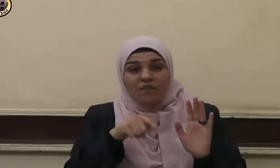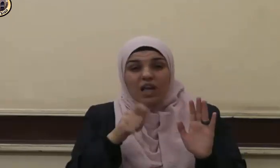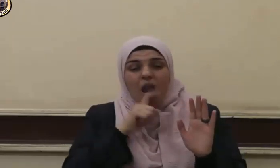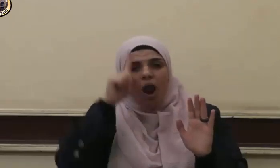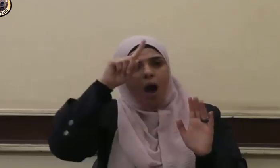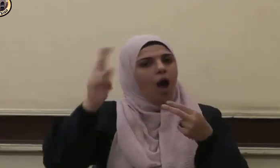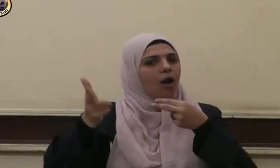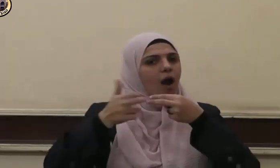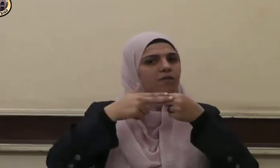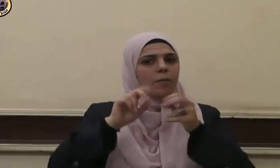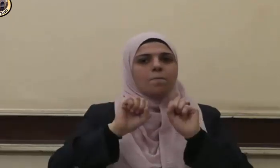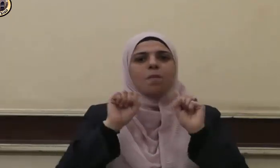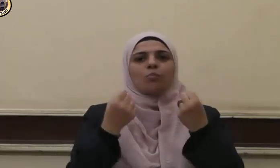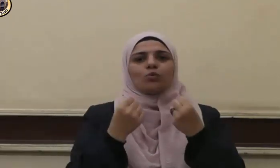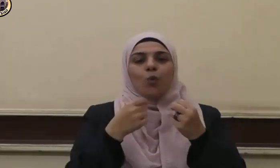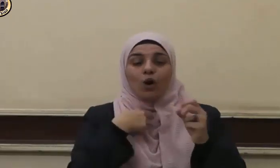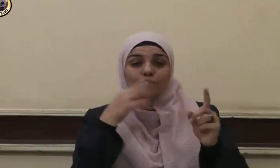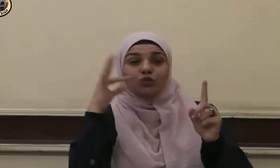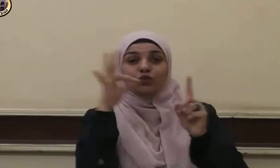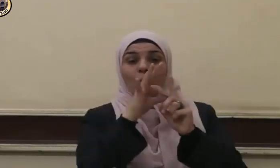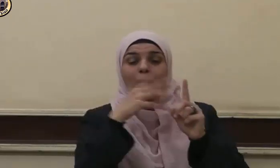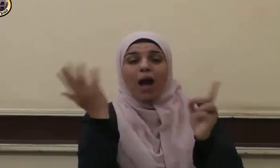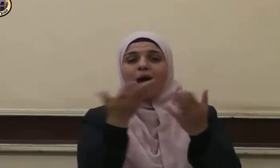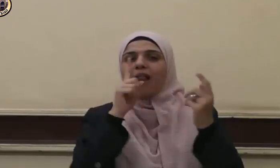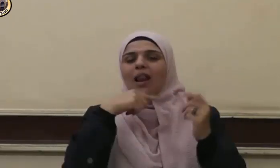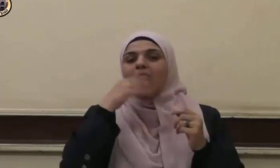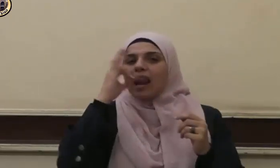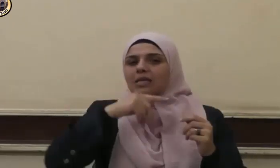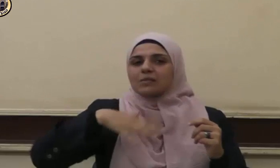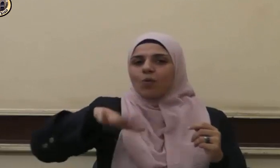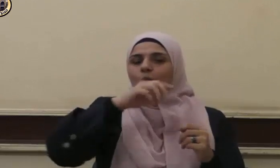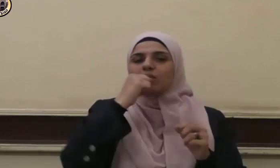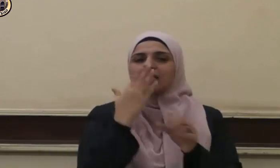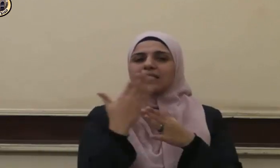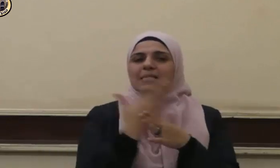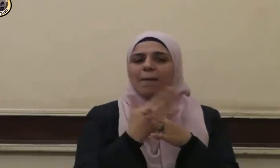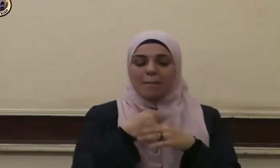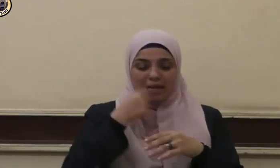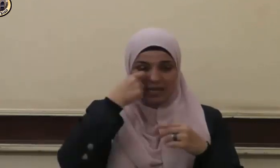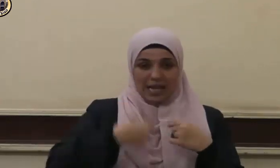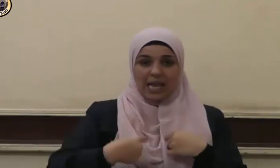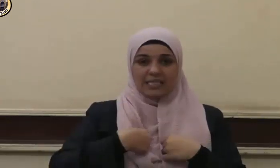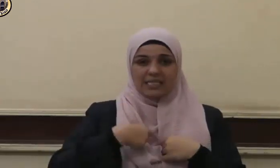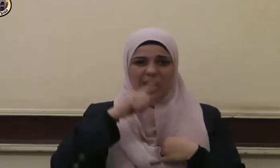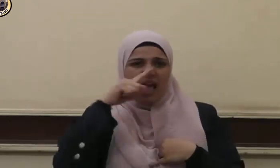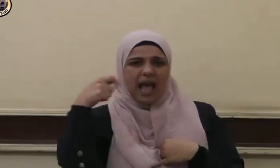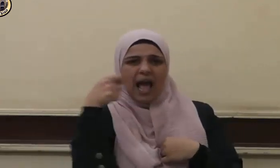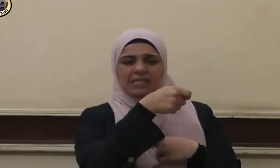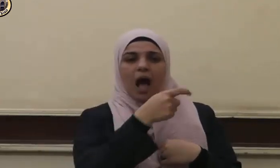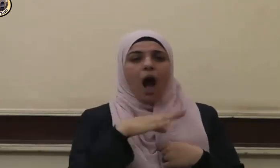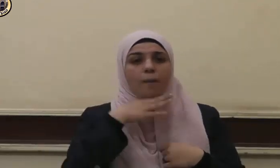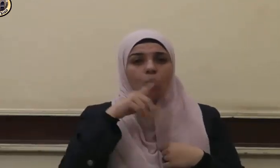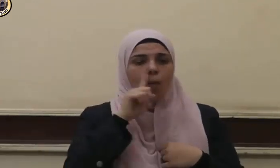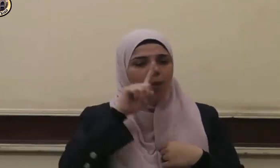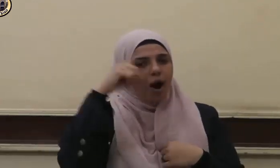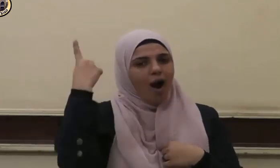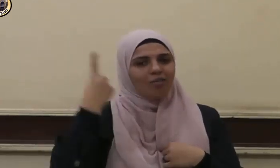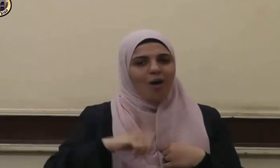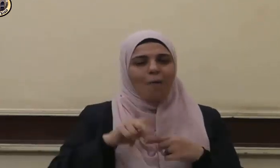عز وجل عنها فالأولى أن لا يتسبب الإنسان في آباهما أو